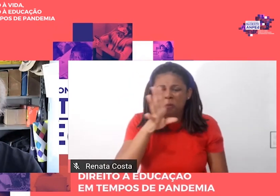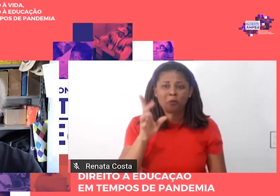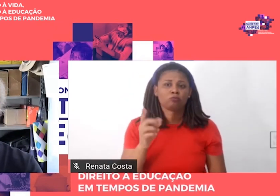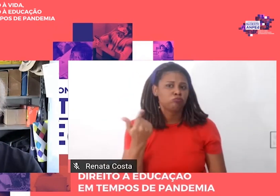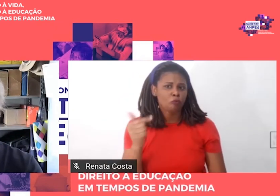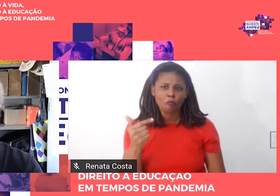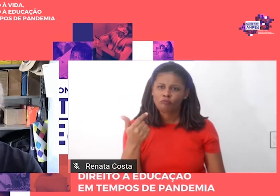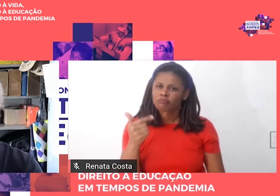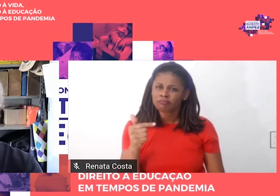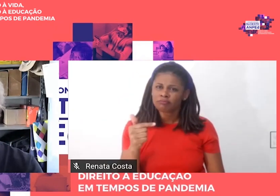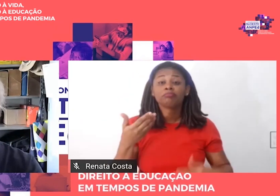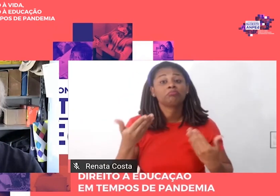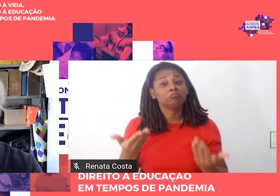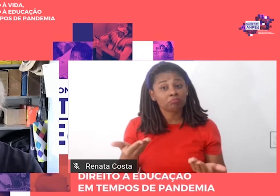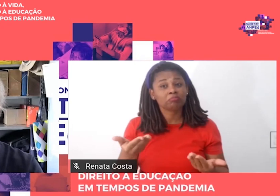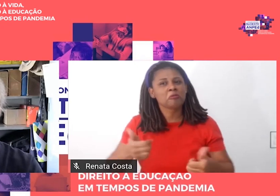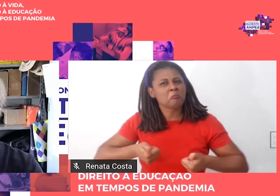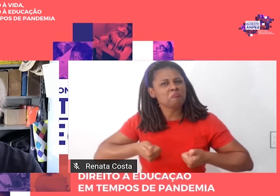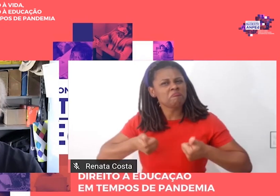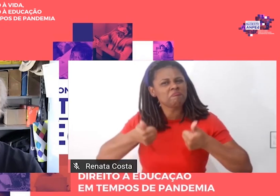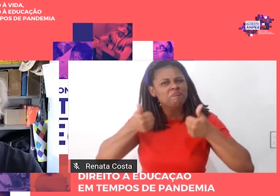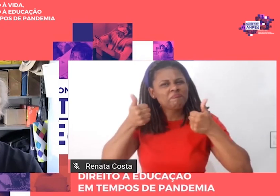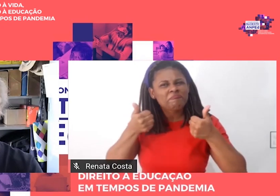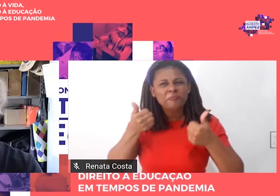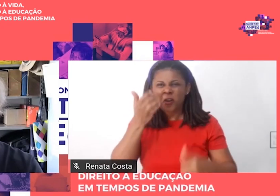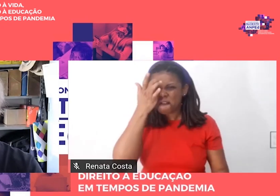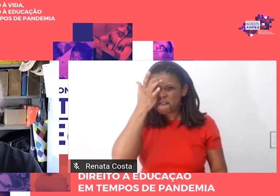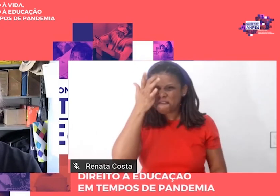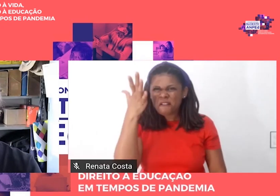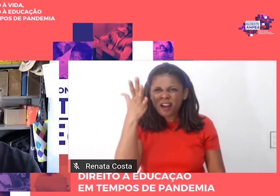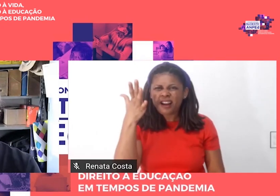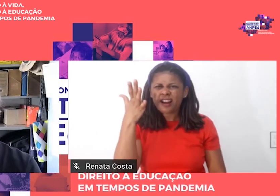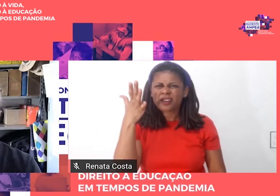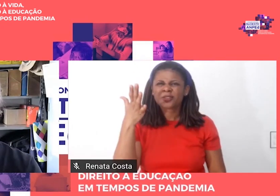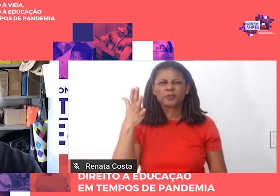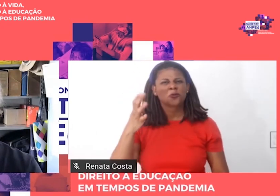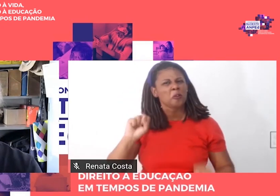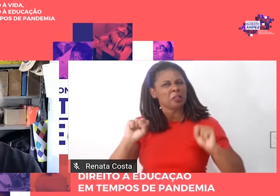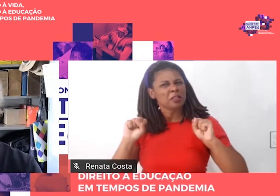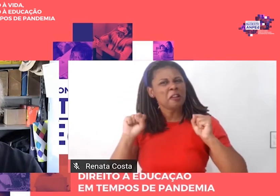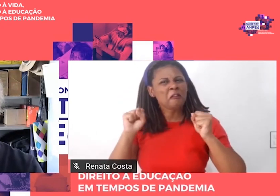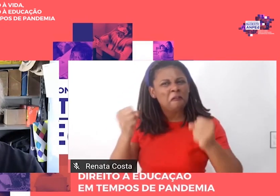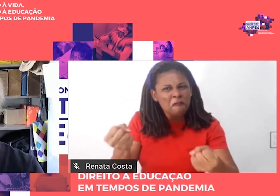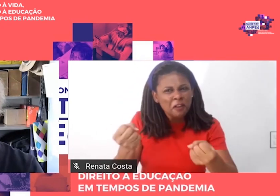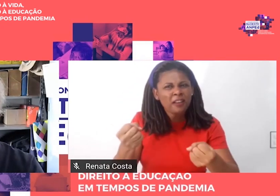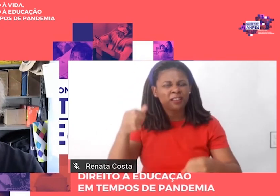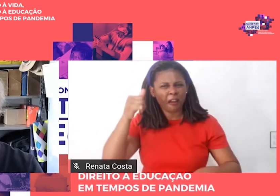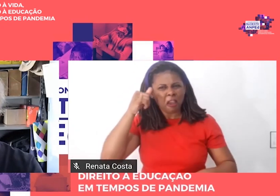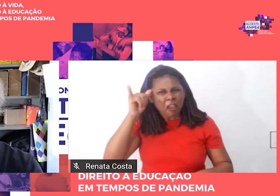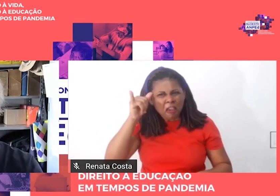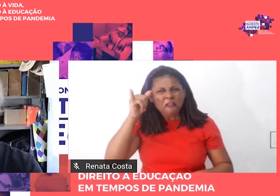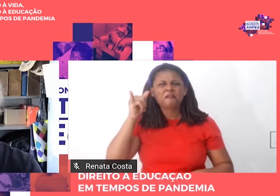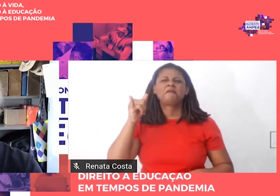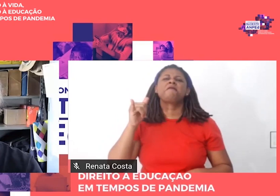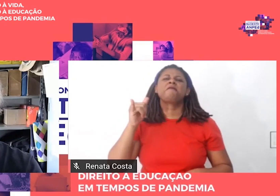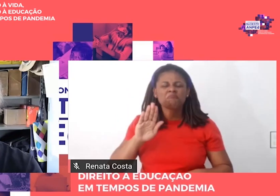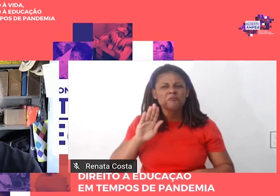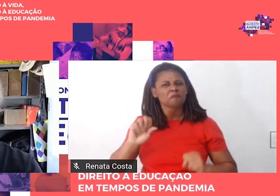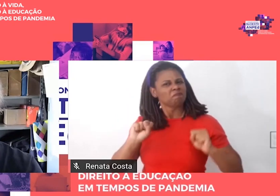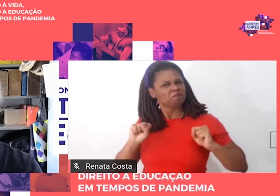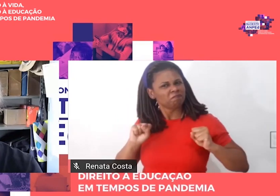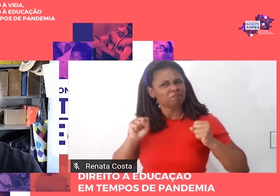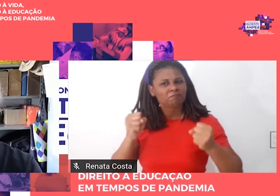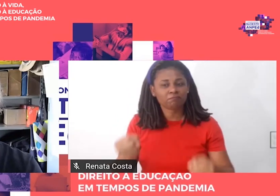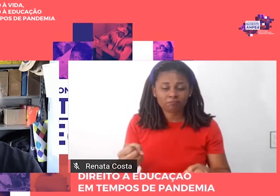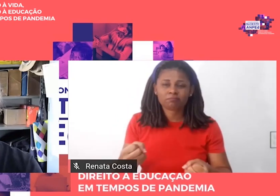melhor e mais fácil de defender. Após vários seminários, a integração e a divulgação